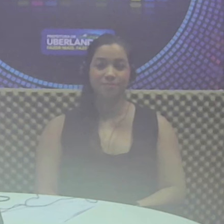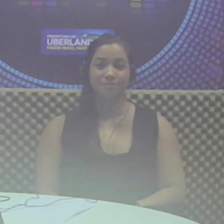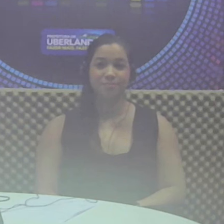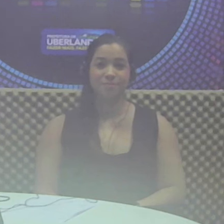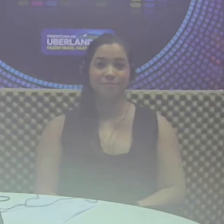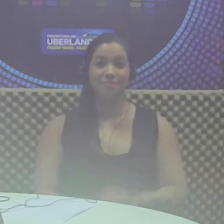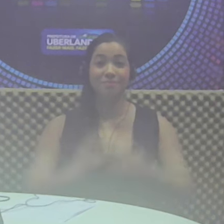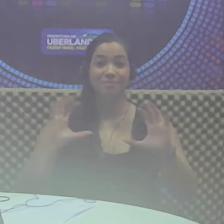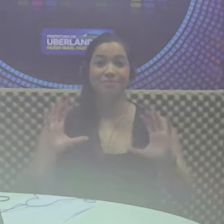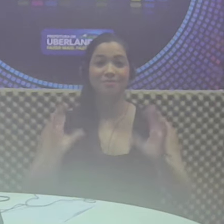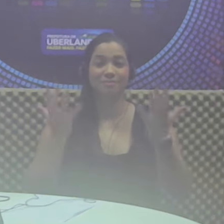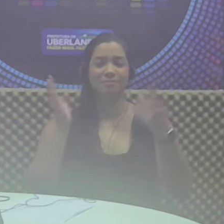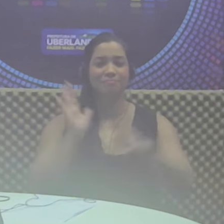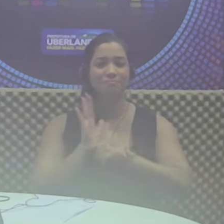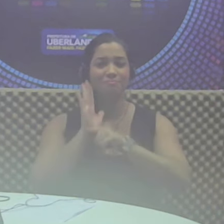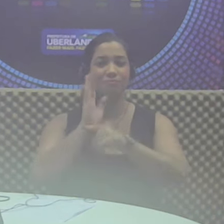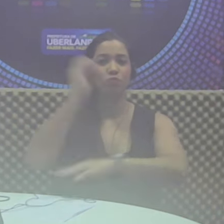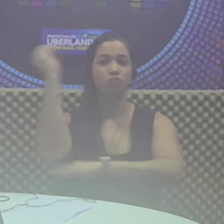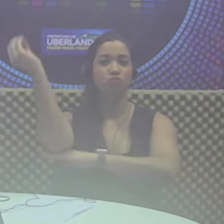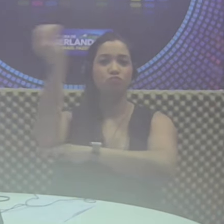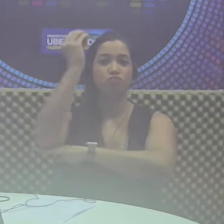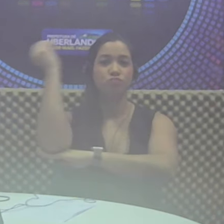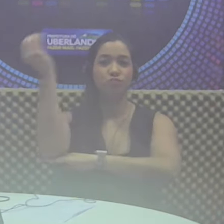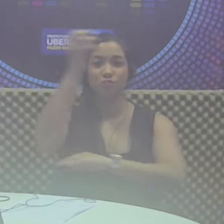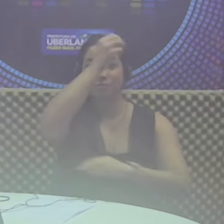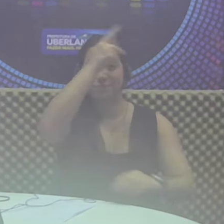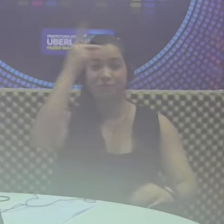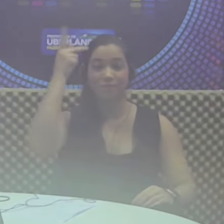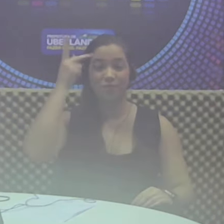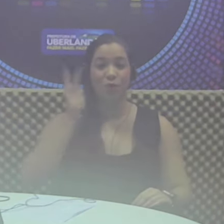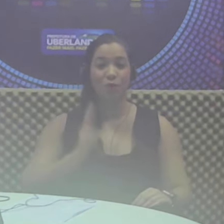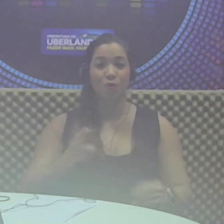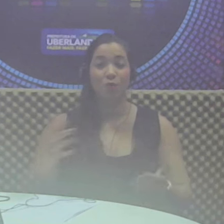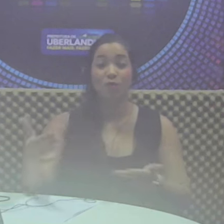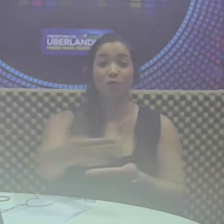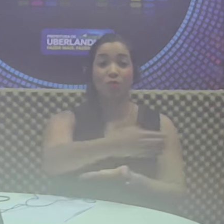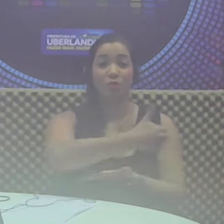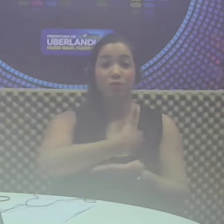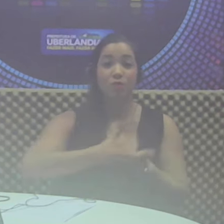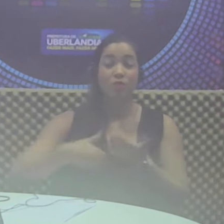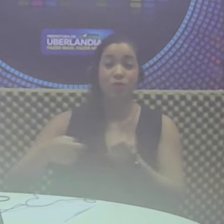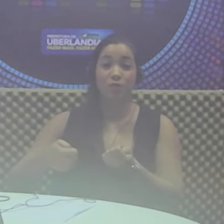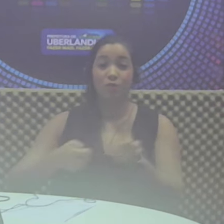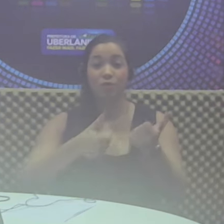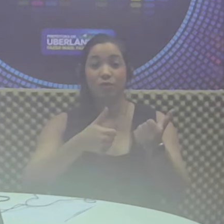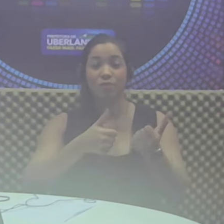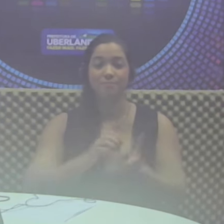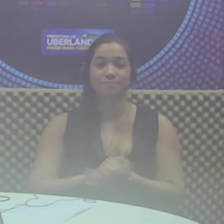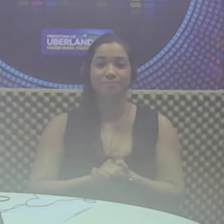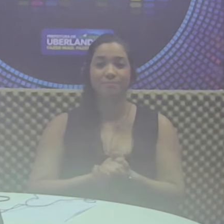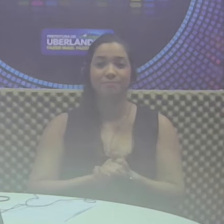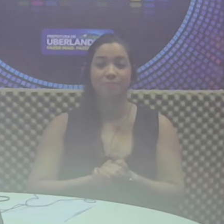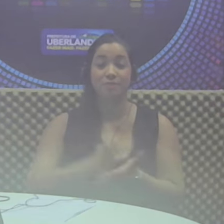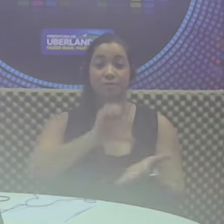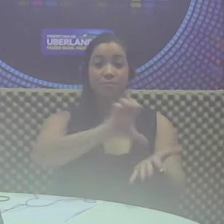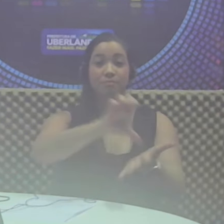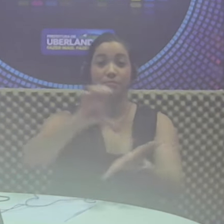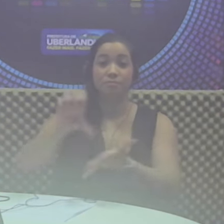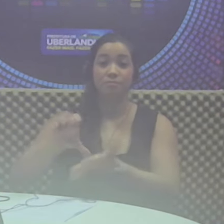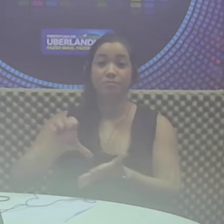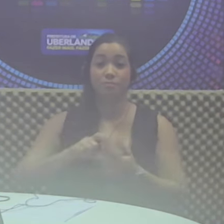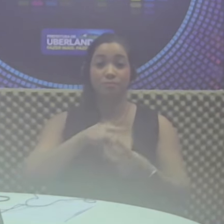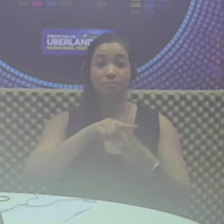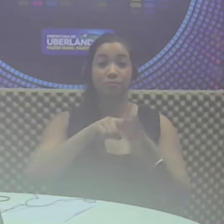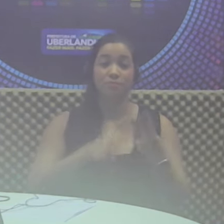Campanha Ajude o Rio Grande do Sul Prefeitura continua arrecadando doações Nos três pontos de arrecadação,